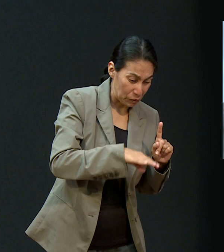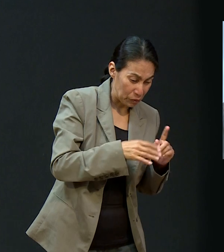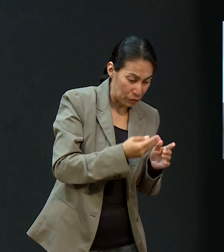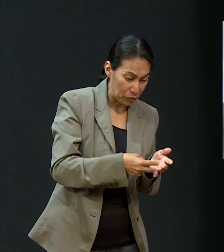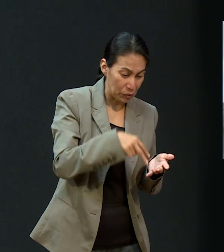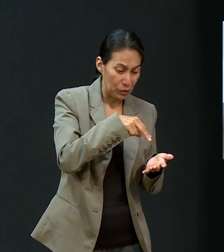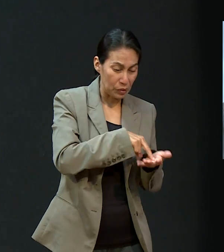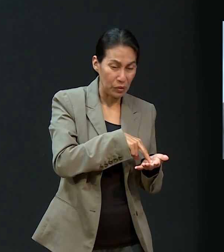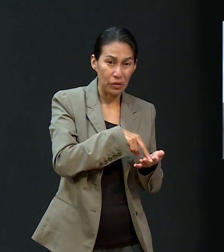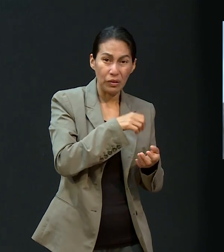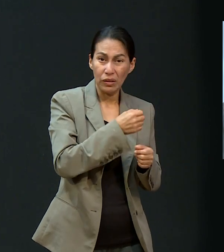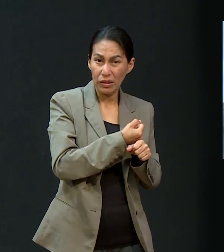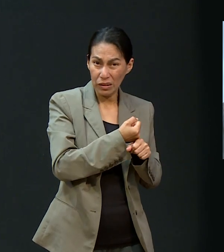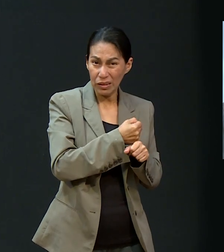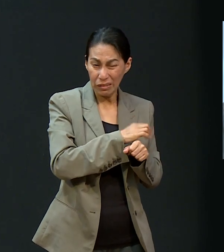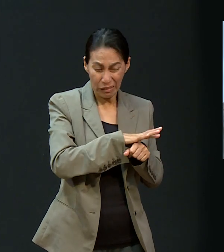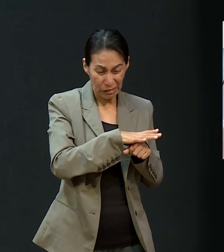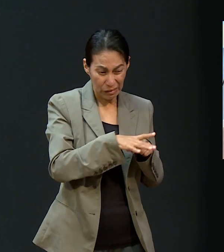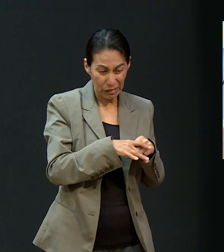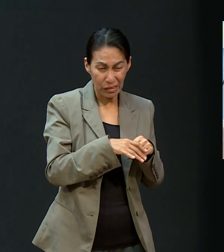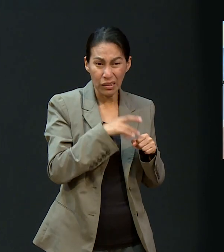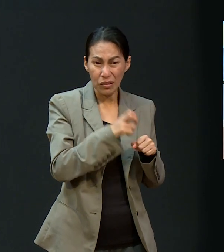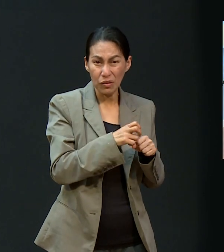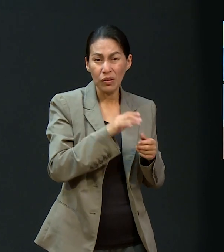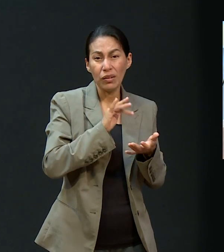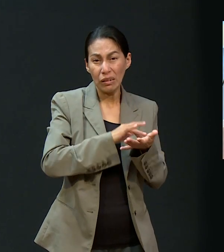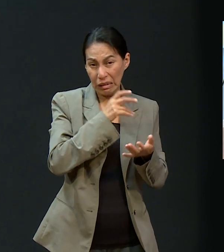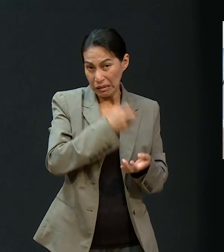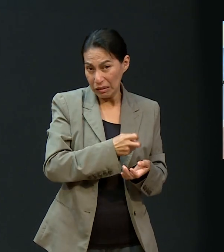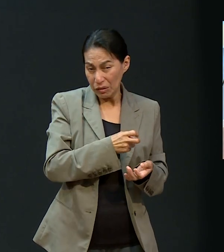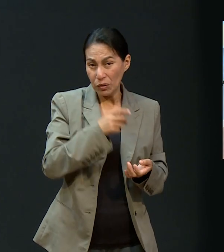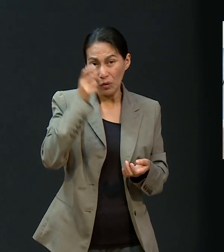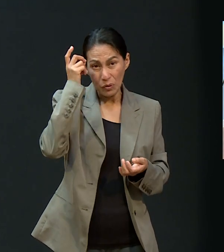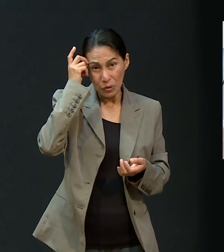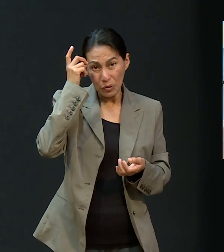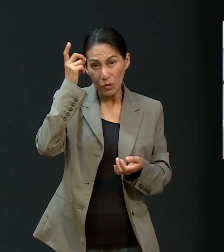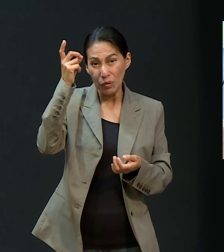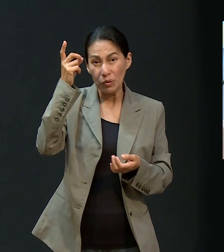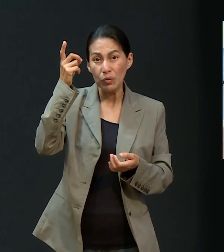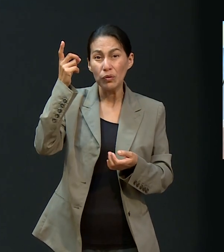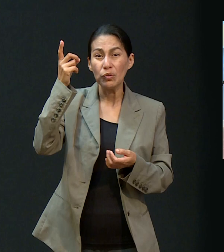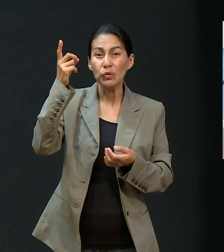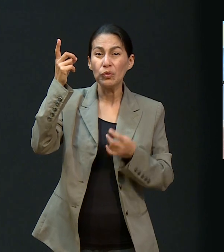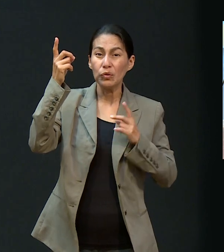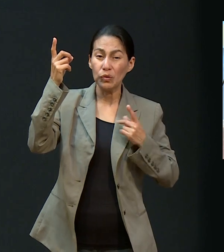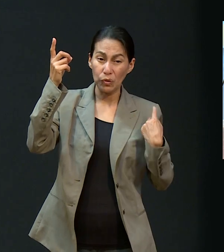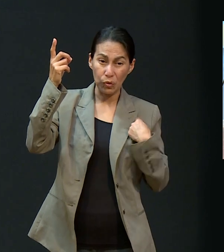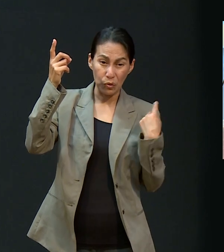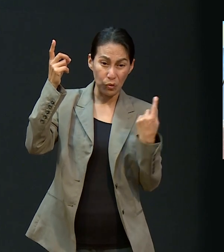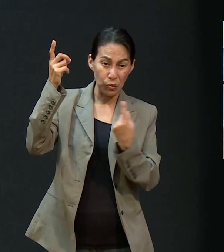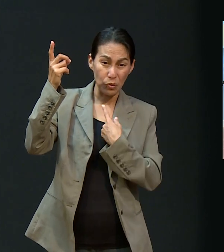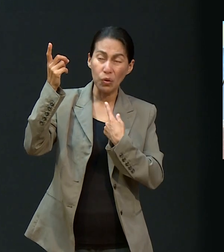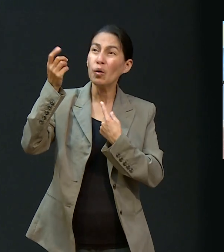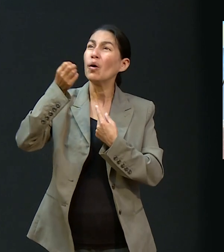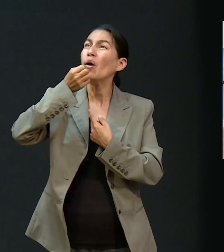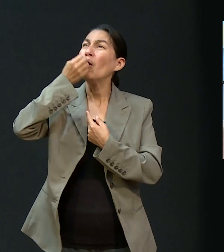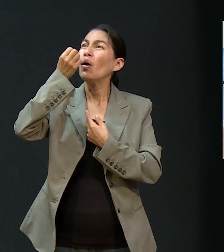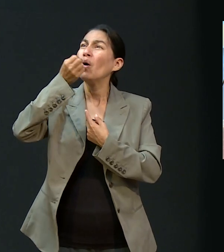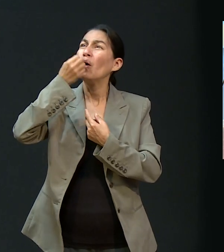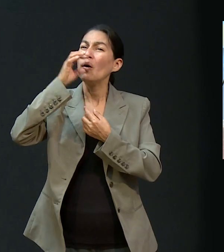la cruz. Qué regalo maravilloso. Del 2023, este es el regalo más maravilloso de todos,